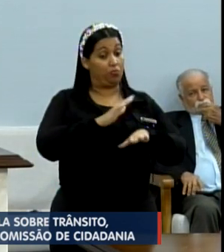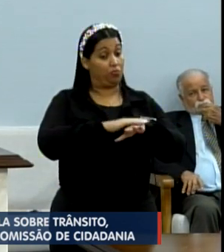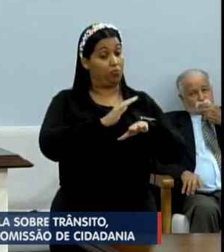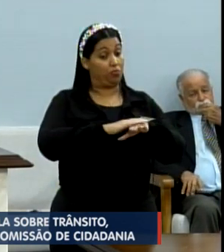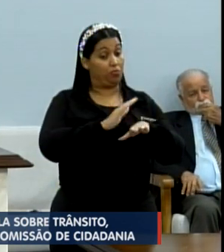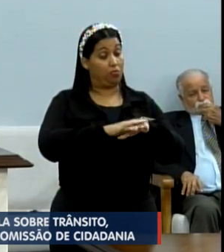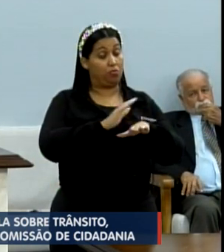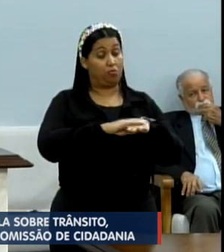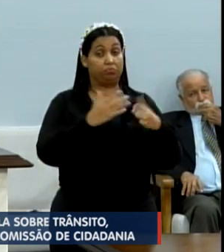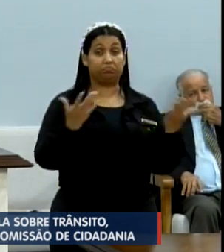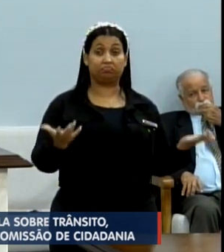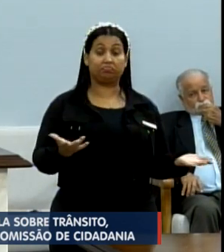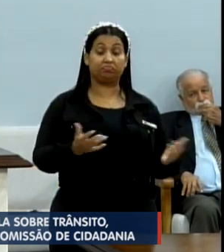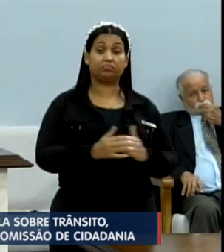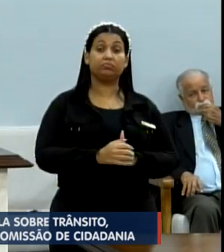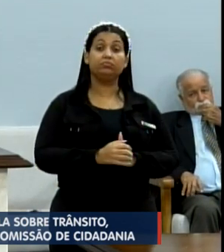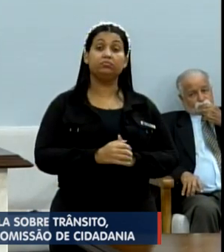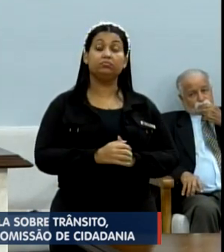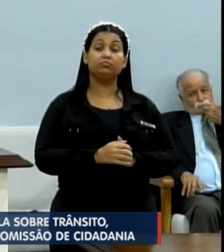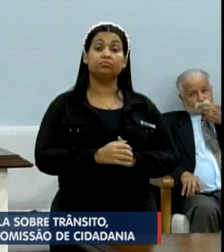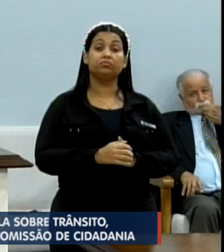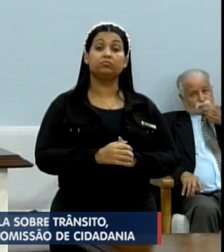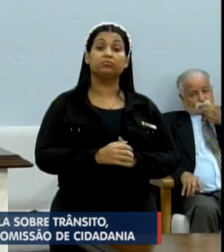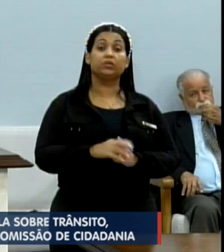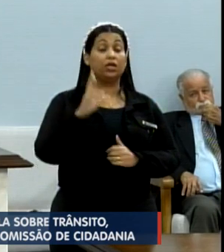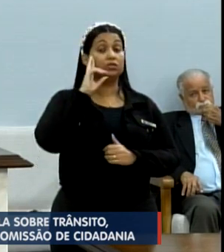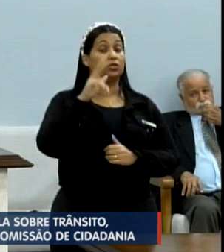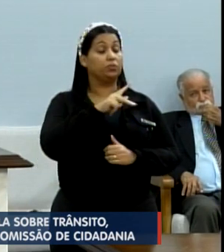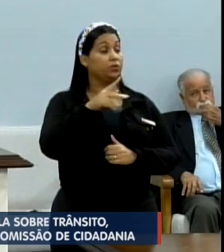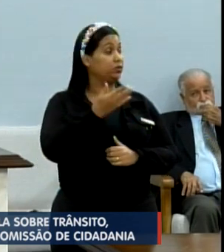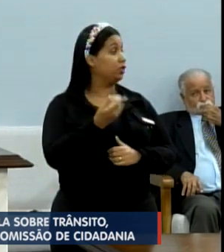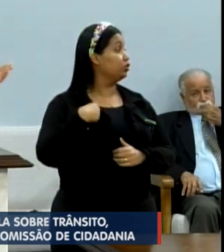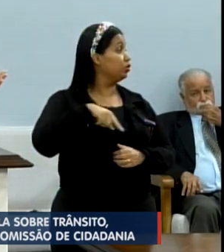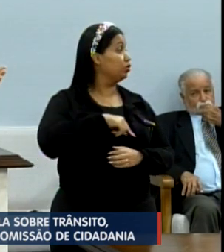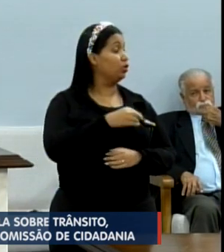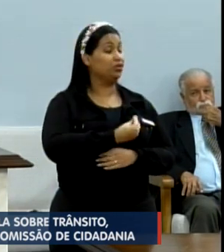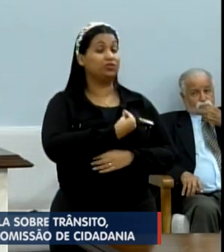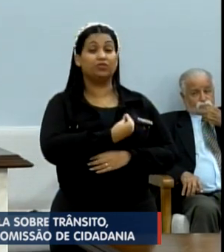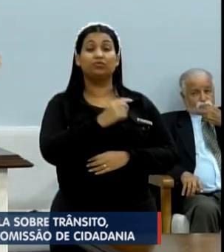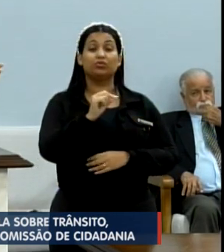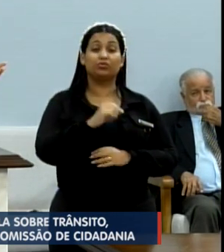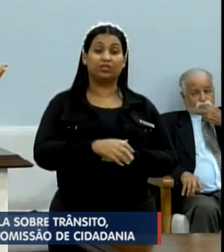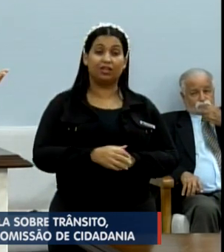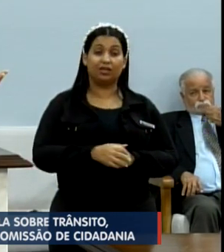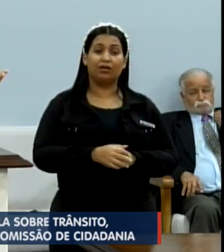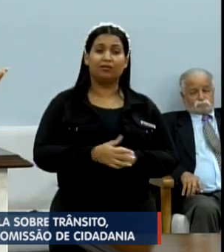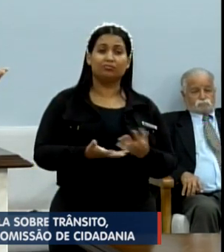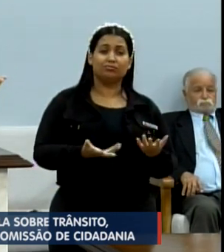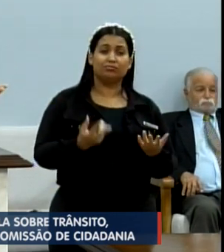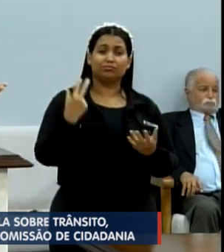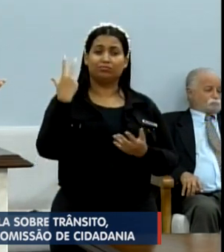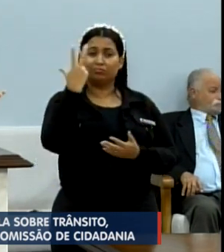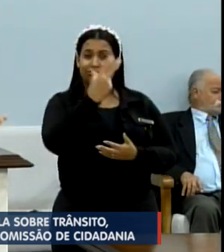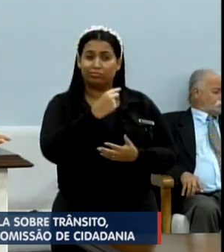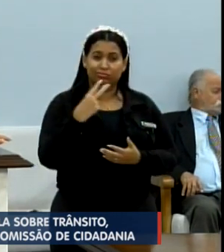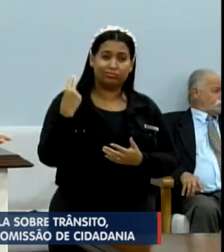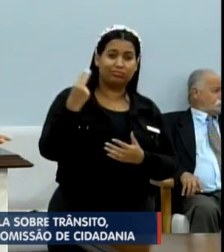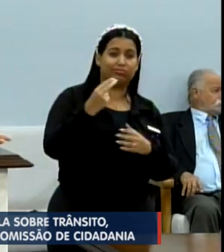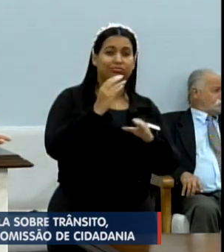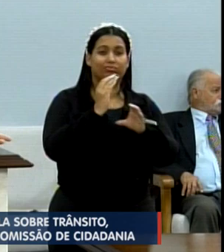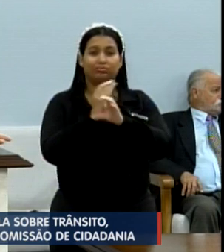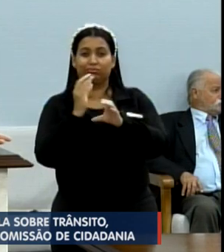aqui. Até porque, senhor presidente, a gente vive um boicote, um embargo de comunicação sério no